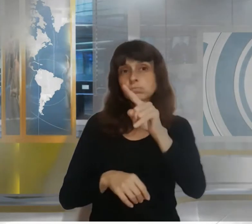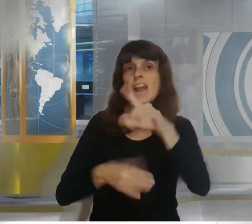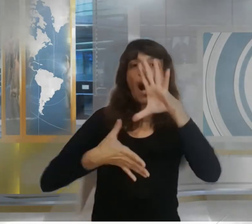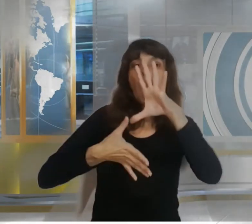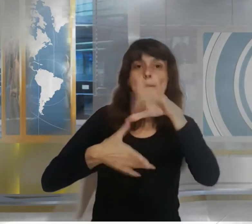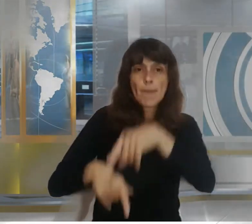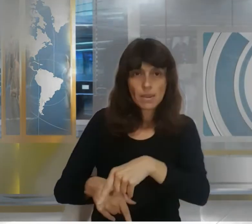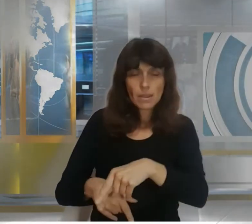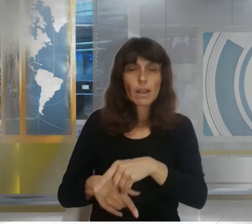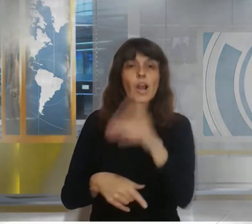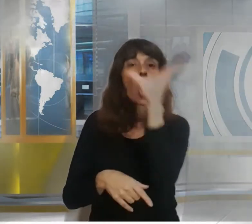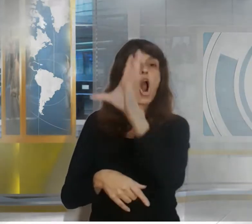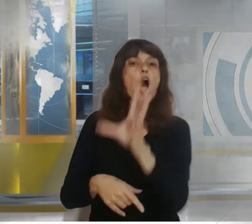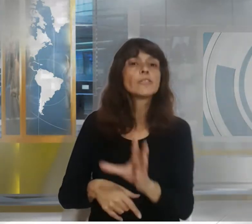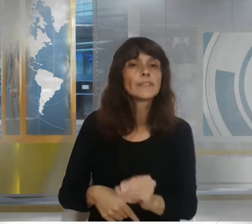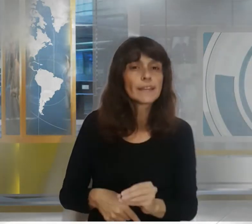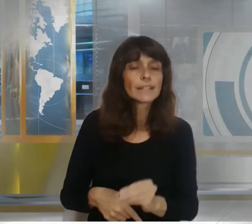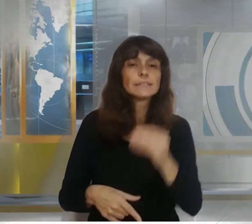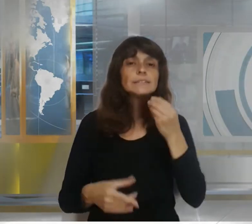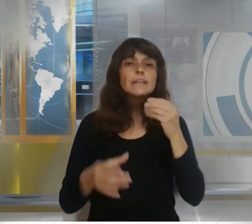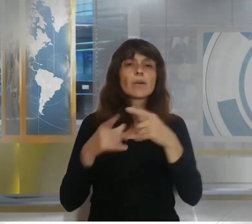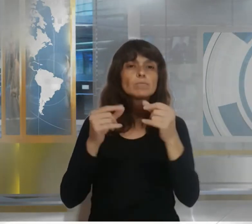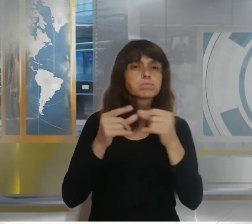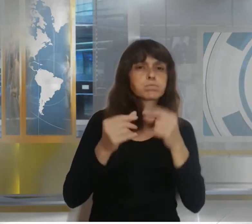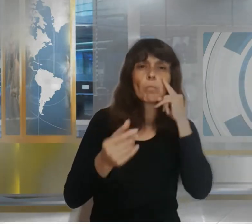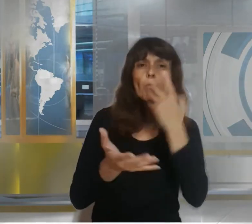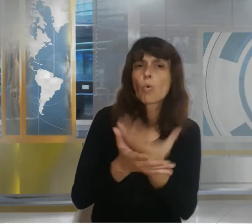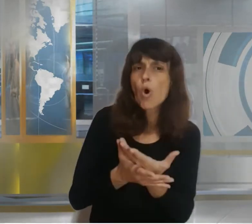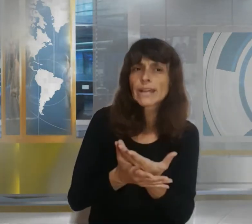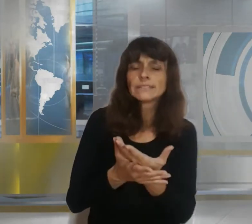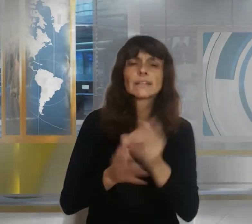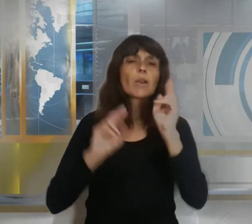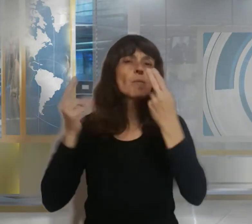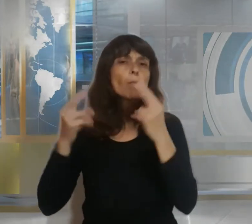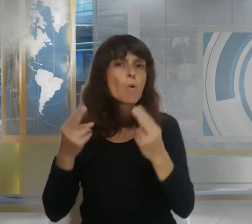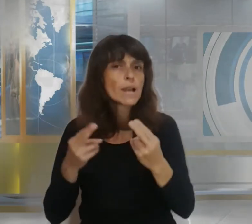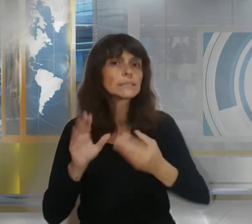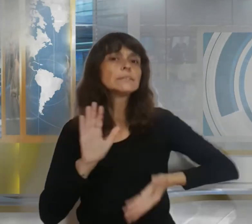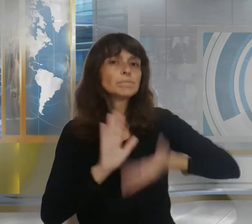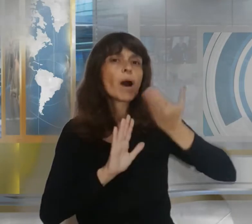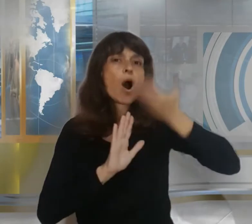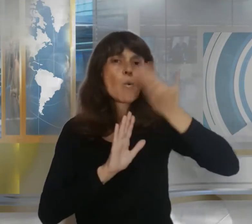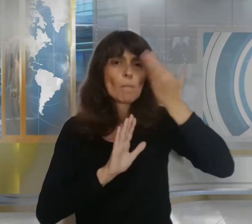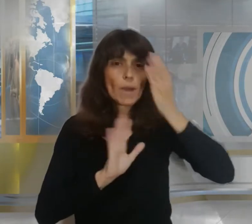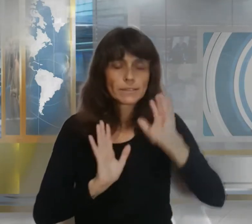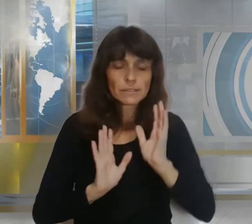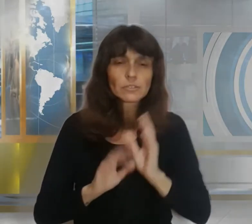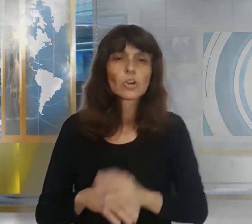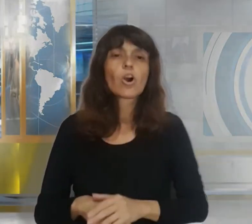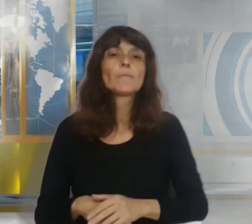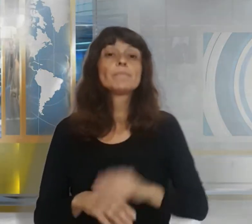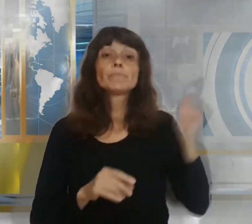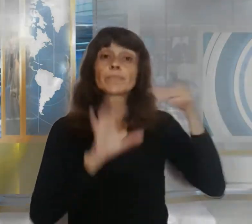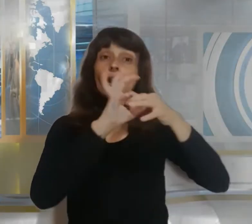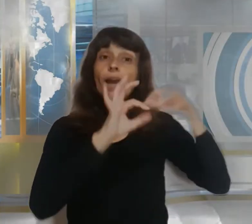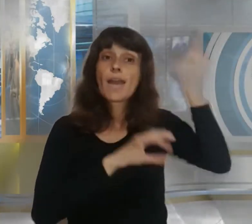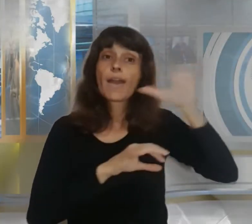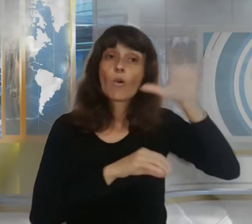el continente donde las gráficas de casos y muertes siguen al alza mientras tanto en europa las